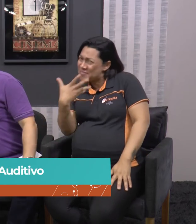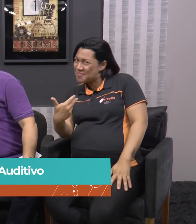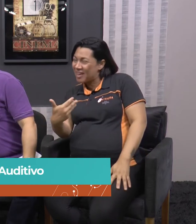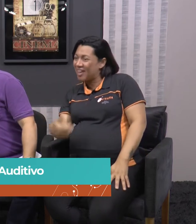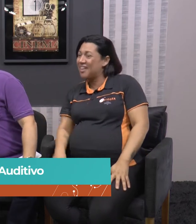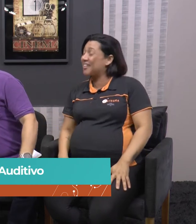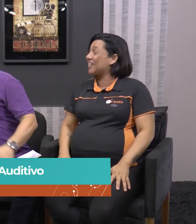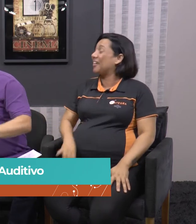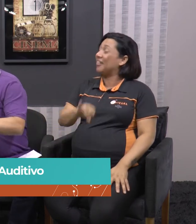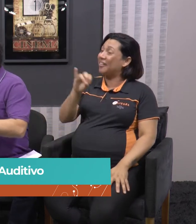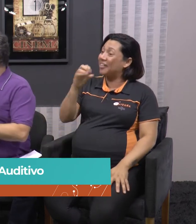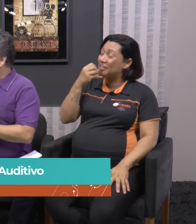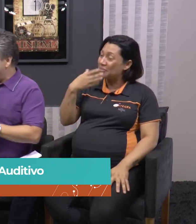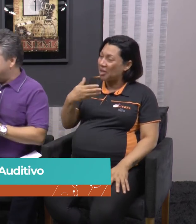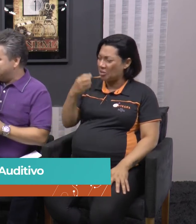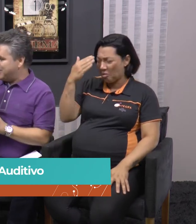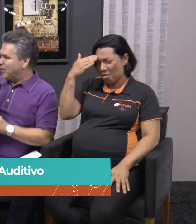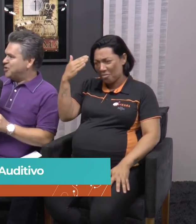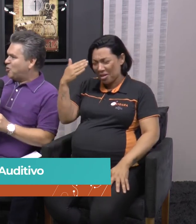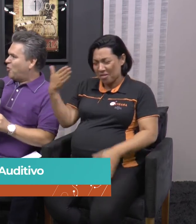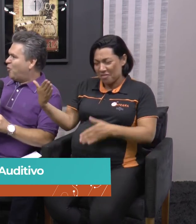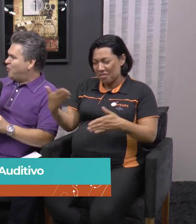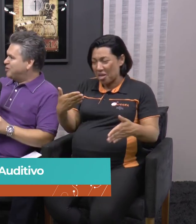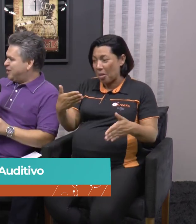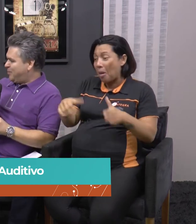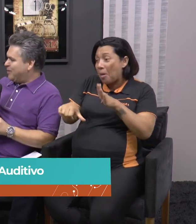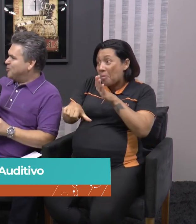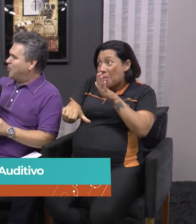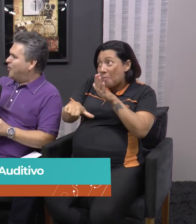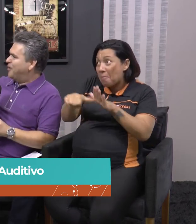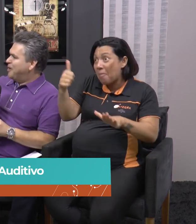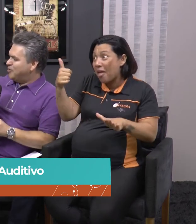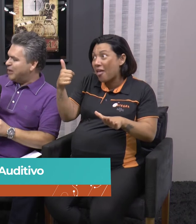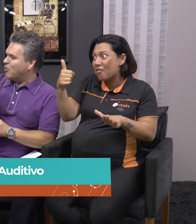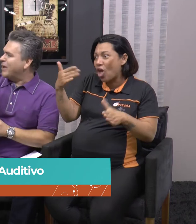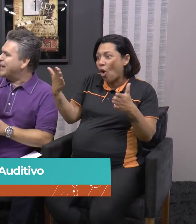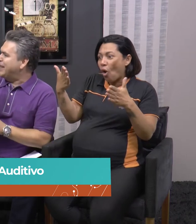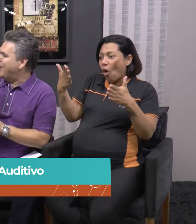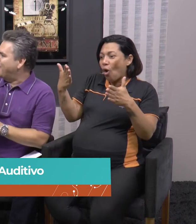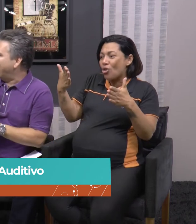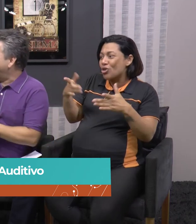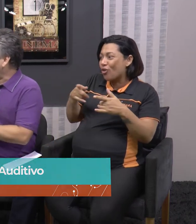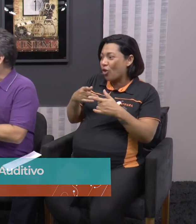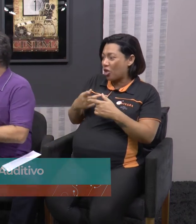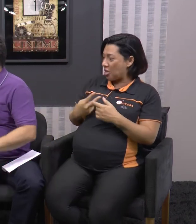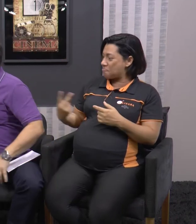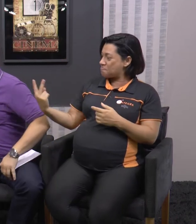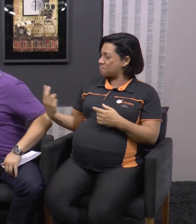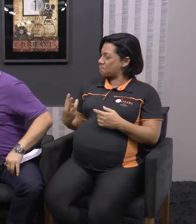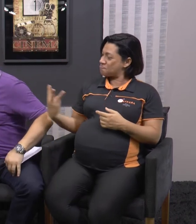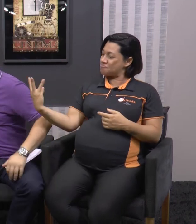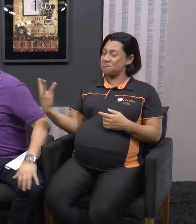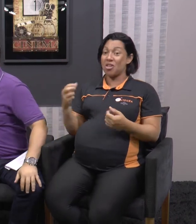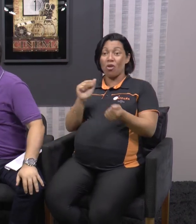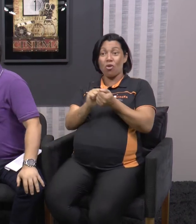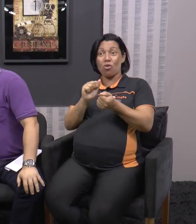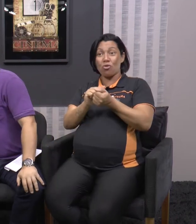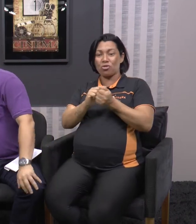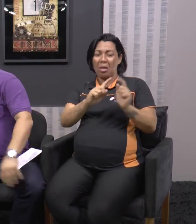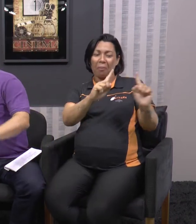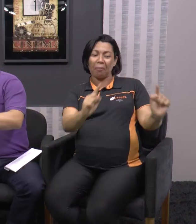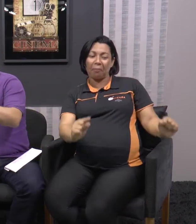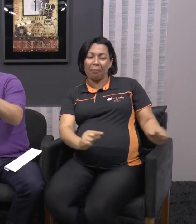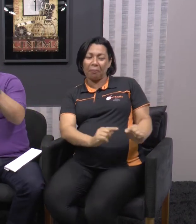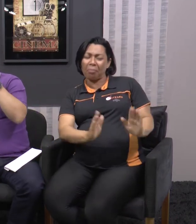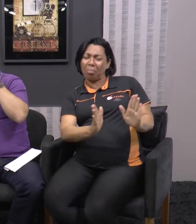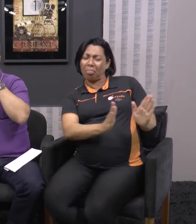Olá, tudo bem? Obrigado por ter vindo aqui. É a primeira vez que viu que a gente colocou você no mesmo... Não tá no quadradinho no final da tela, não. É. Muito